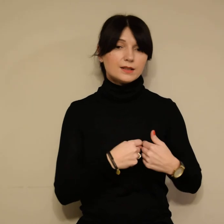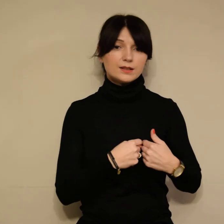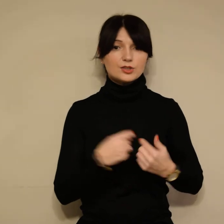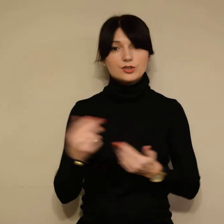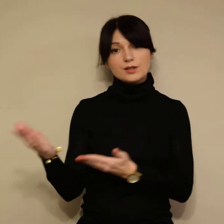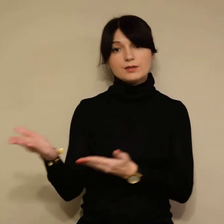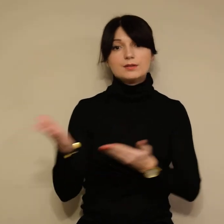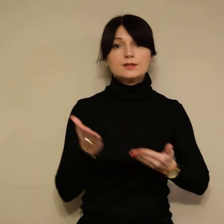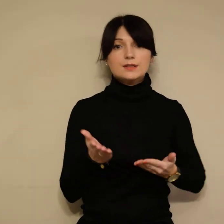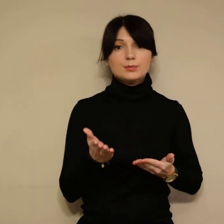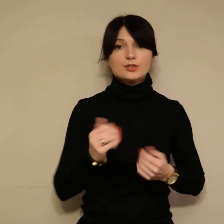Serdecznie zapraszamy.